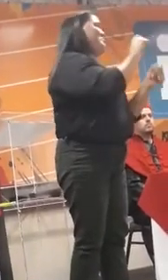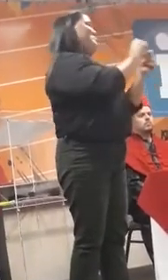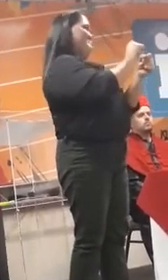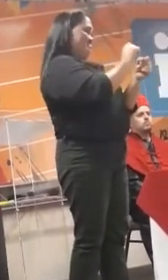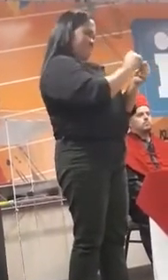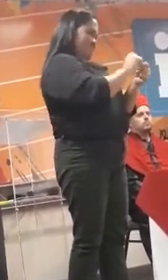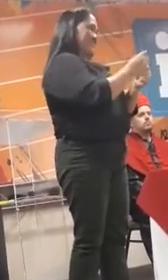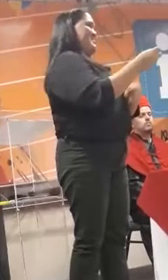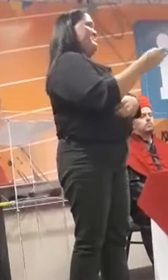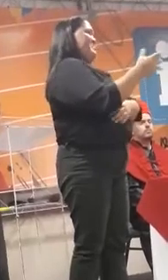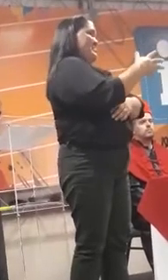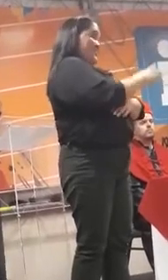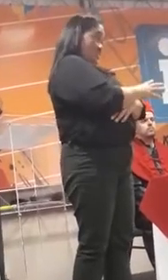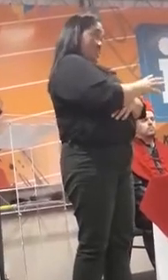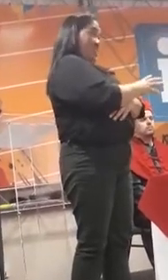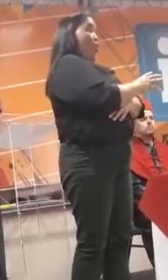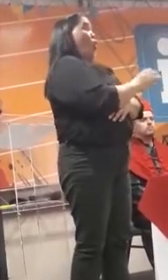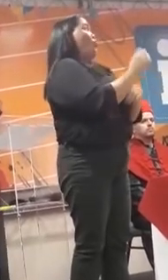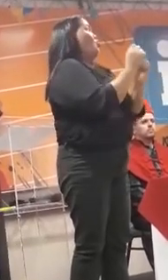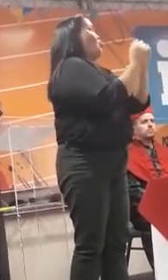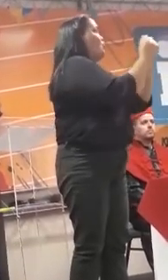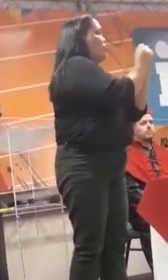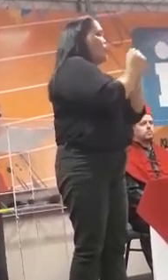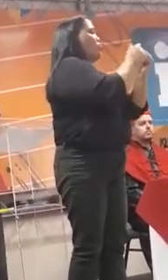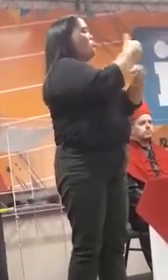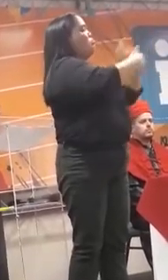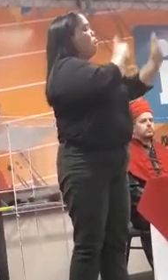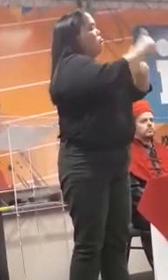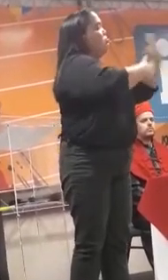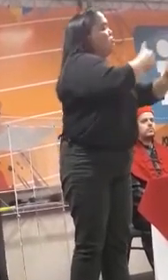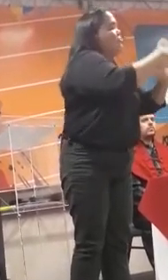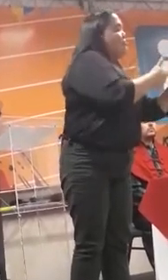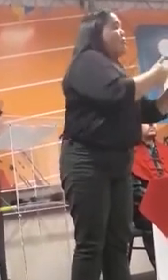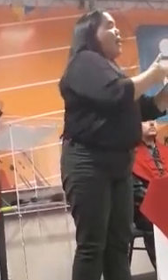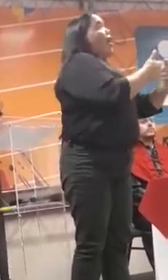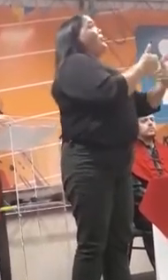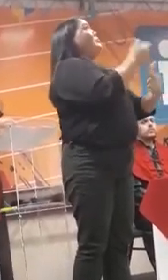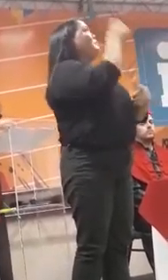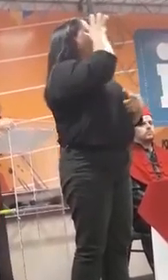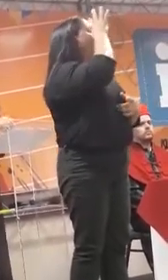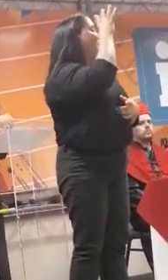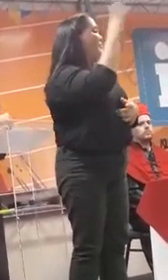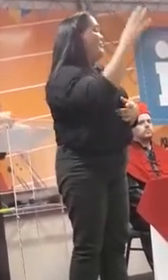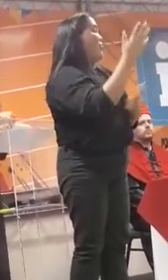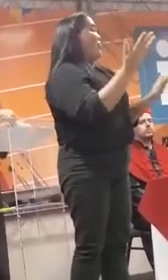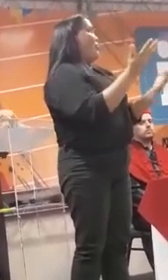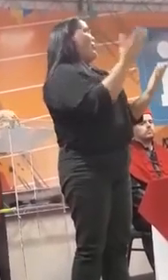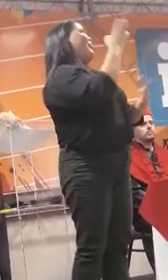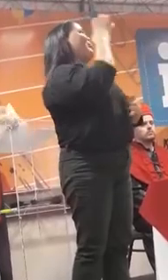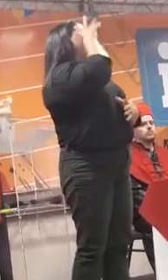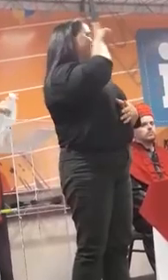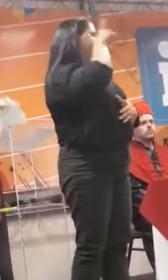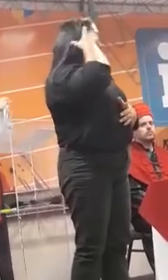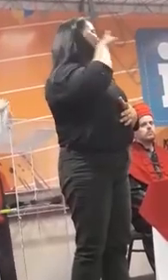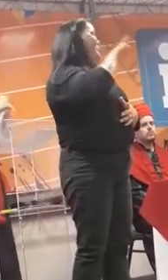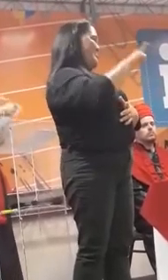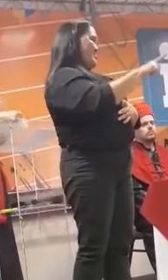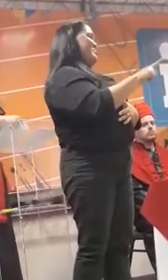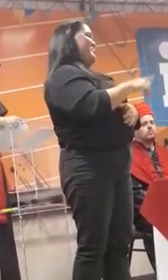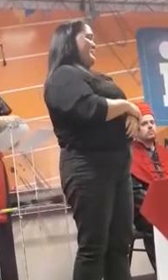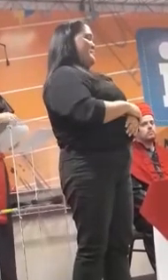parceiros, lutamos pelo grande sonho que hoje conquistamos, a conclusão do ensino médio técnico.